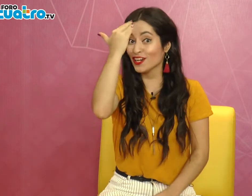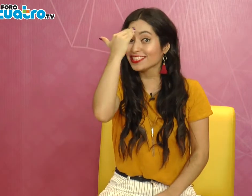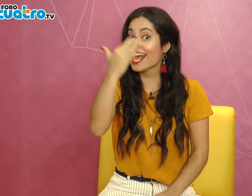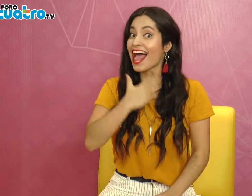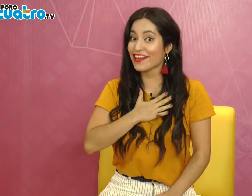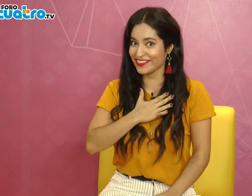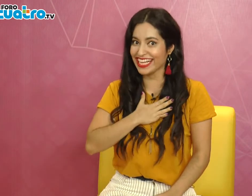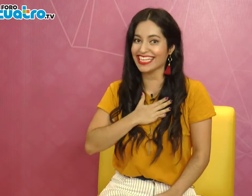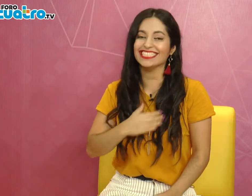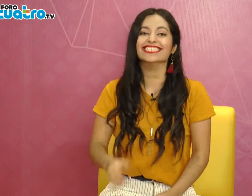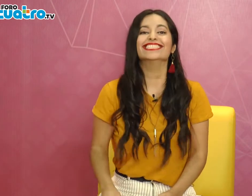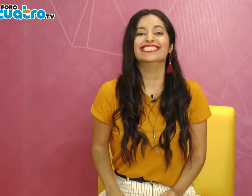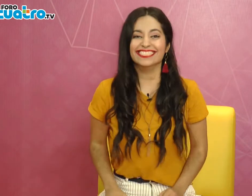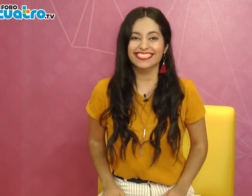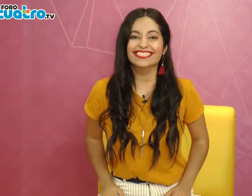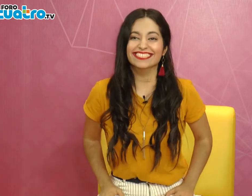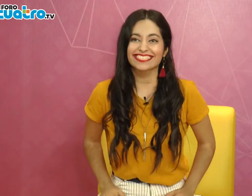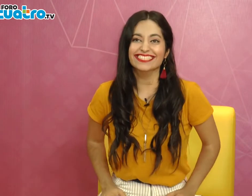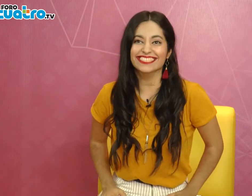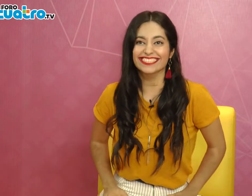Te invito a conocerme un poquito más.